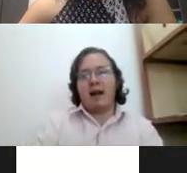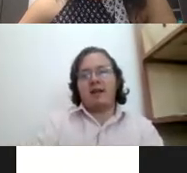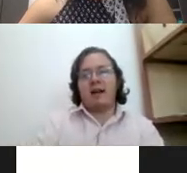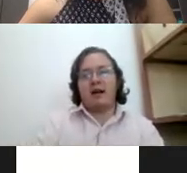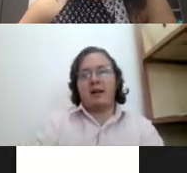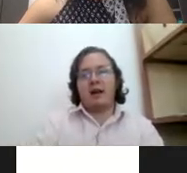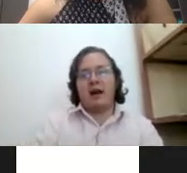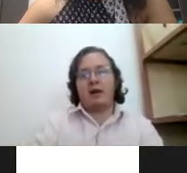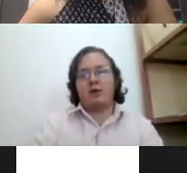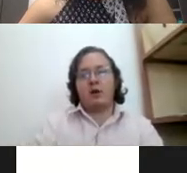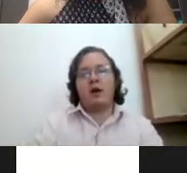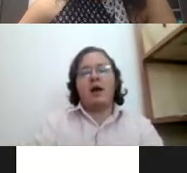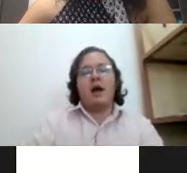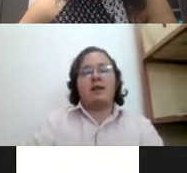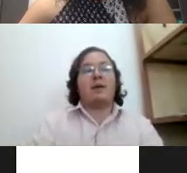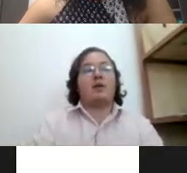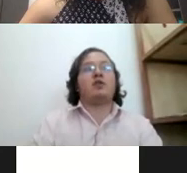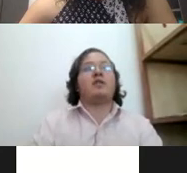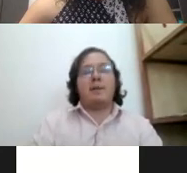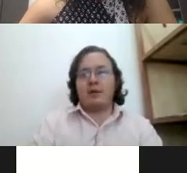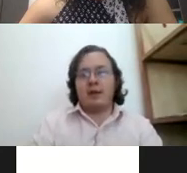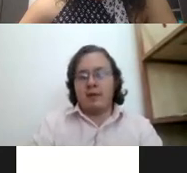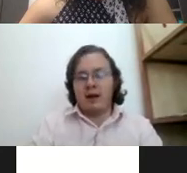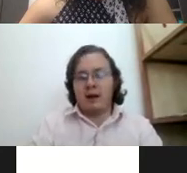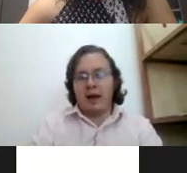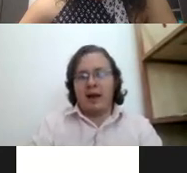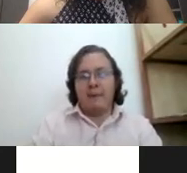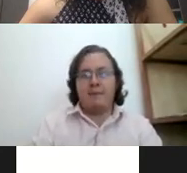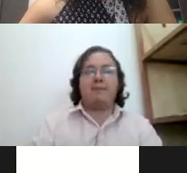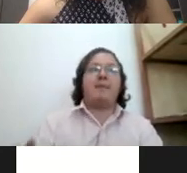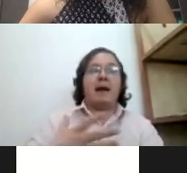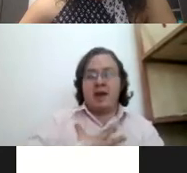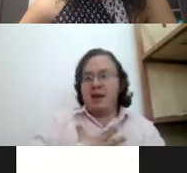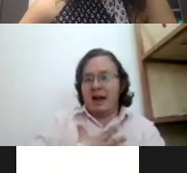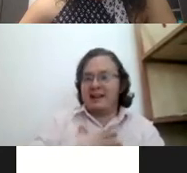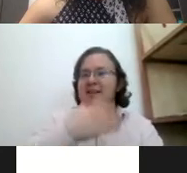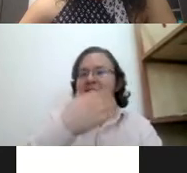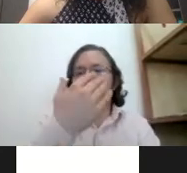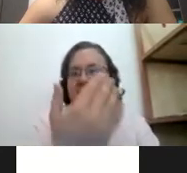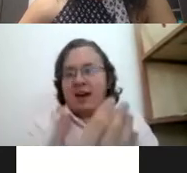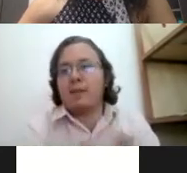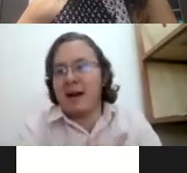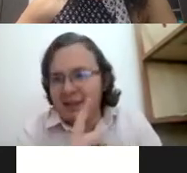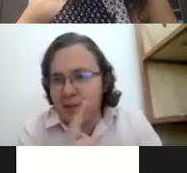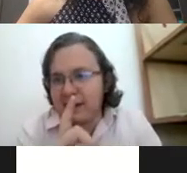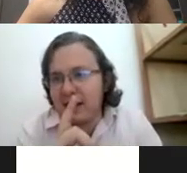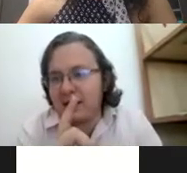de la inclusión de personas con discapacidad auditiva que para mí es la discapacidad más discapacitante